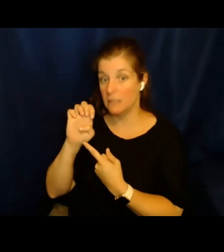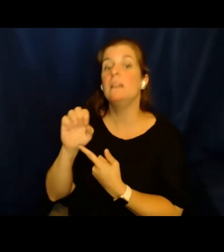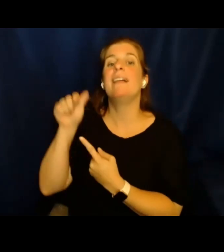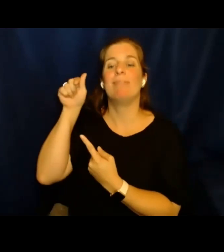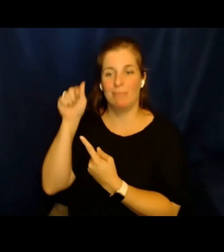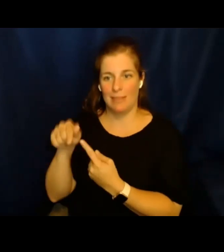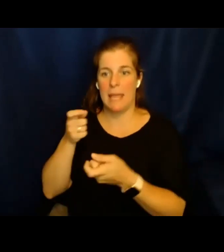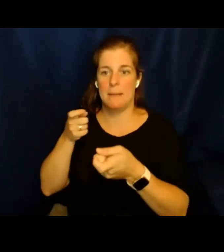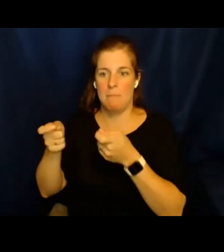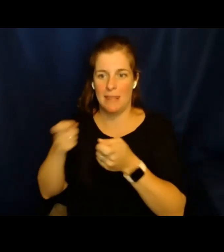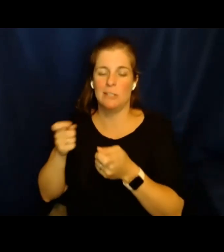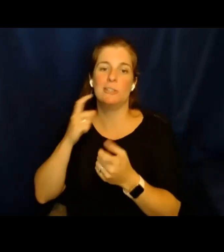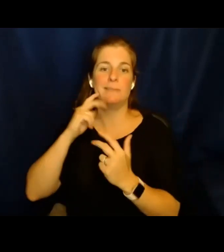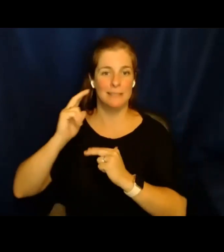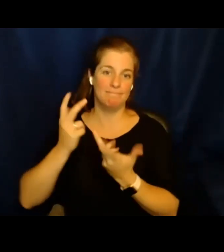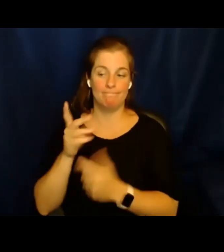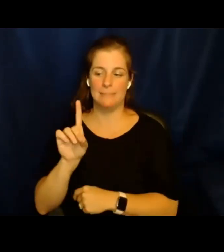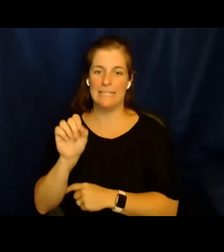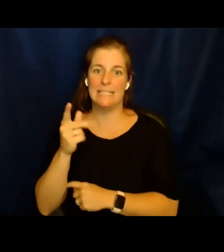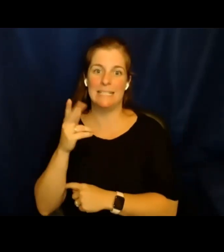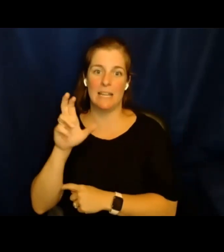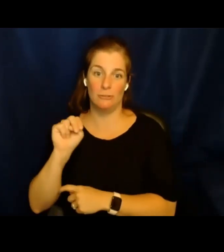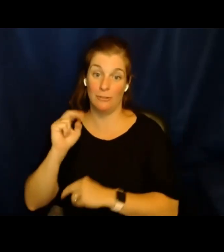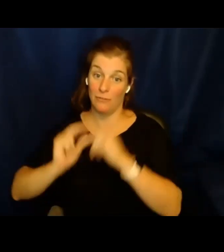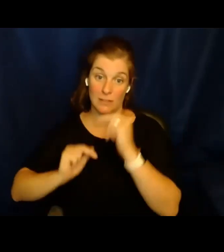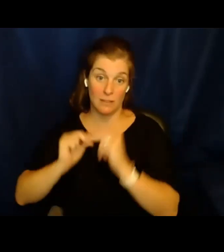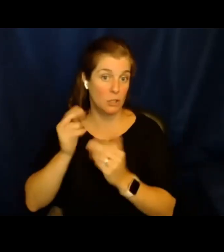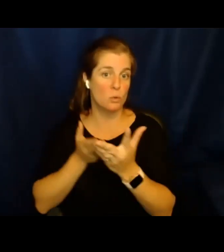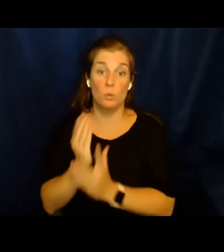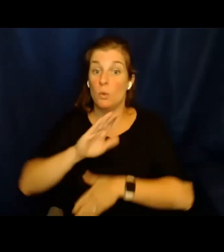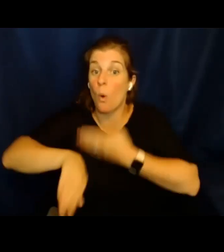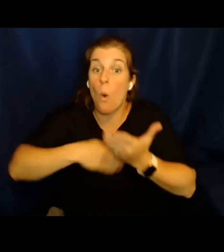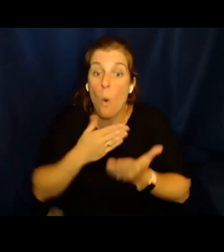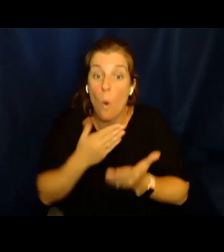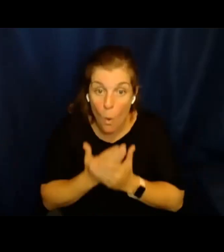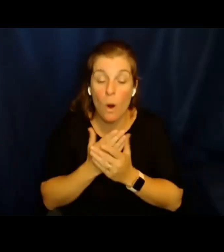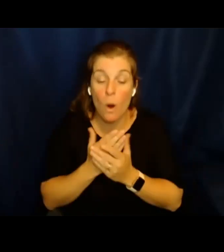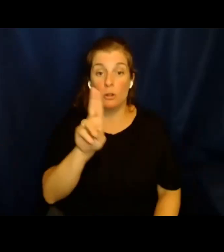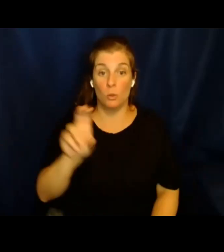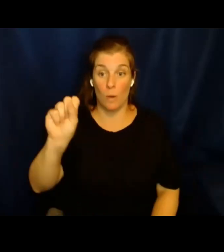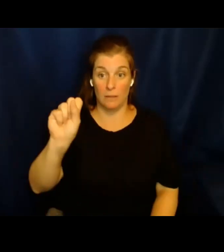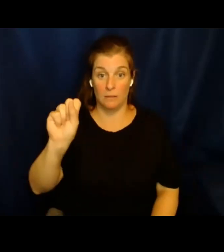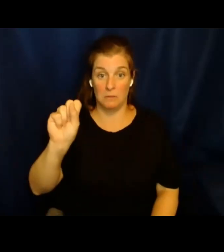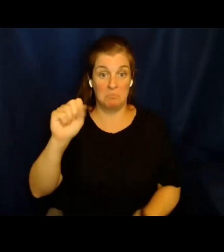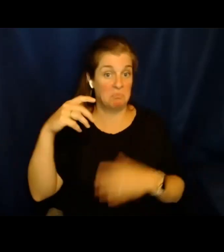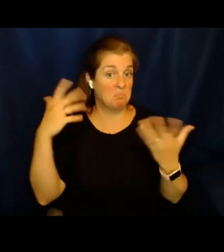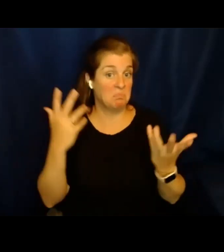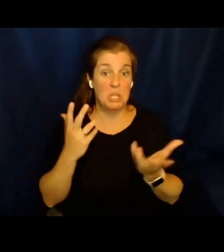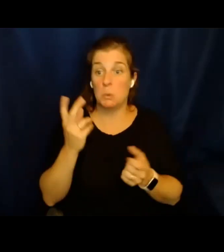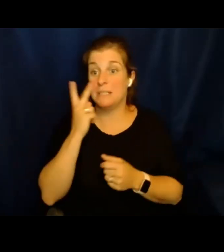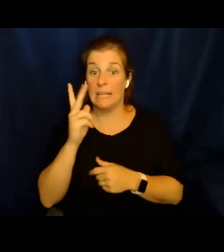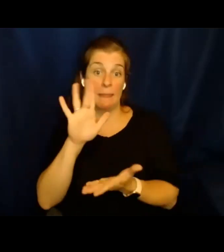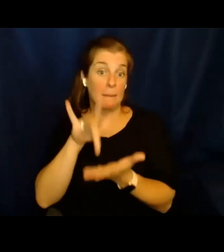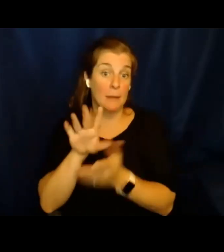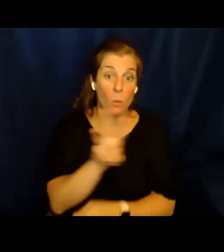Ellos son los que administran estas instalaciones de detención a través del país, en el interior del país. Entonces, esas